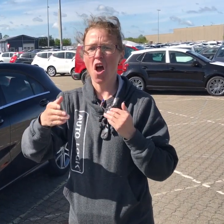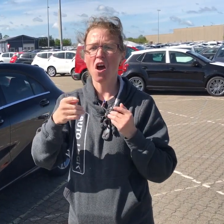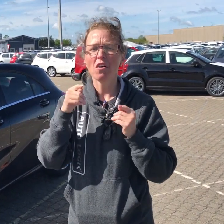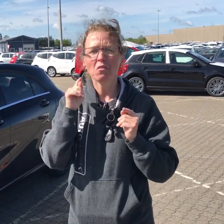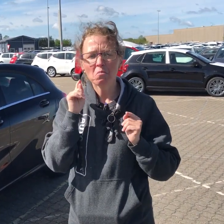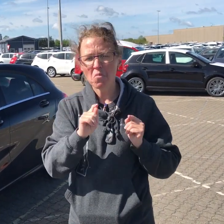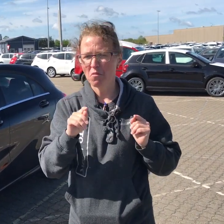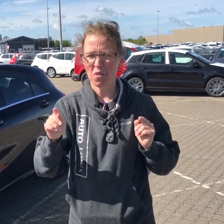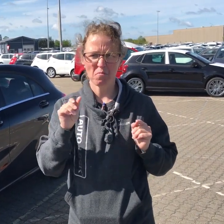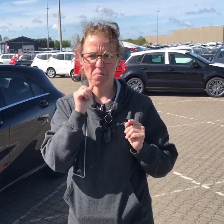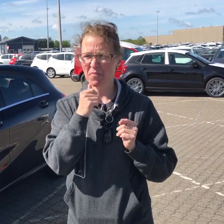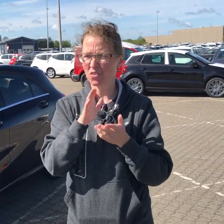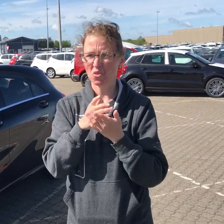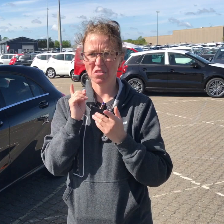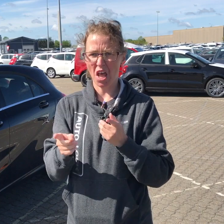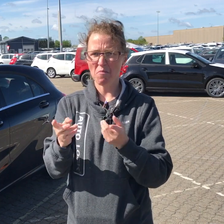Men ellers har jeg ikke så meget brug for det.